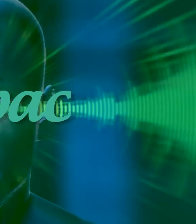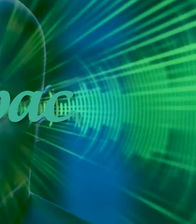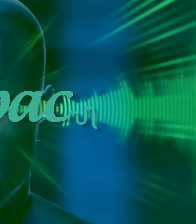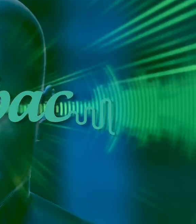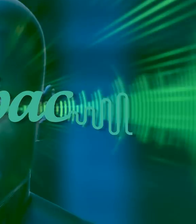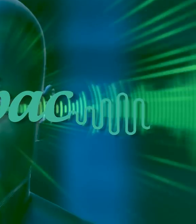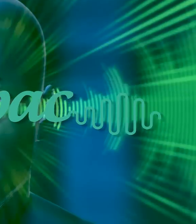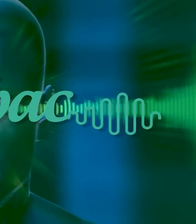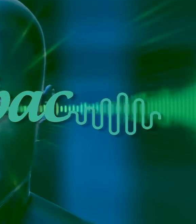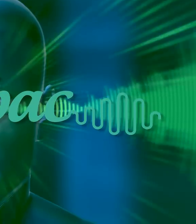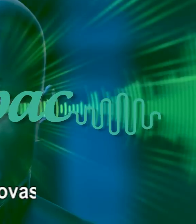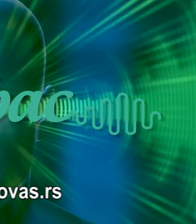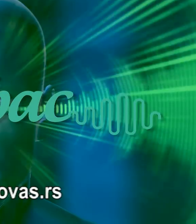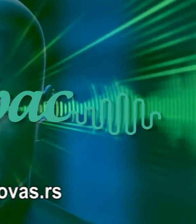kogorja.